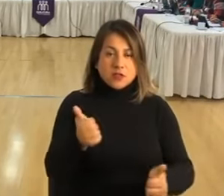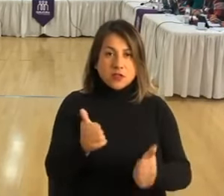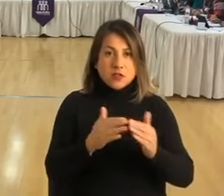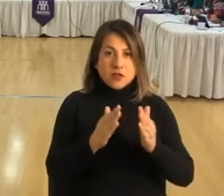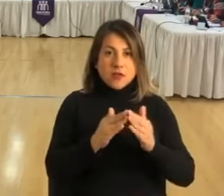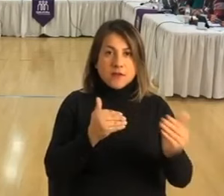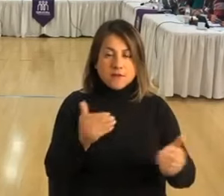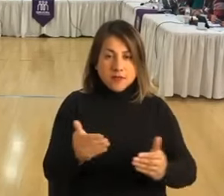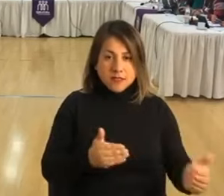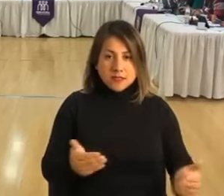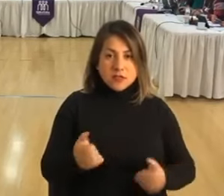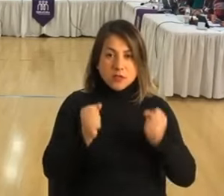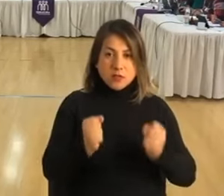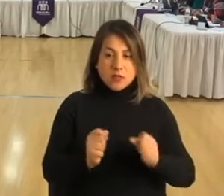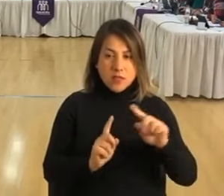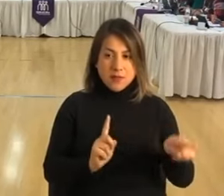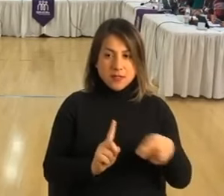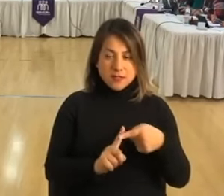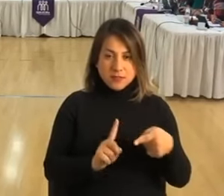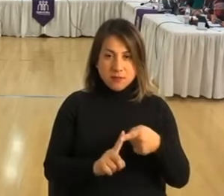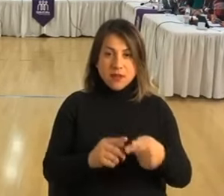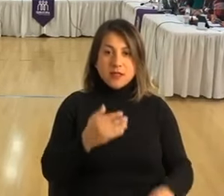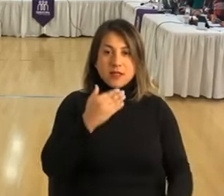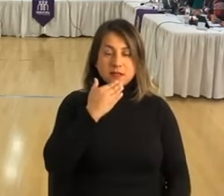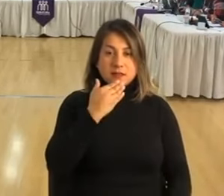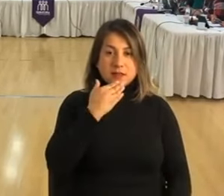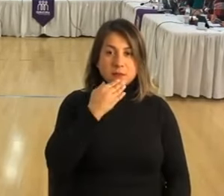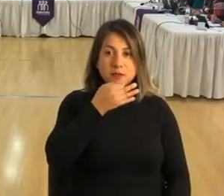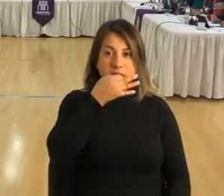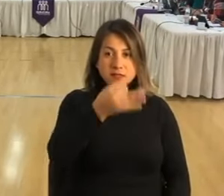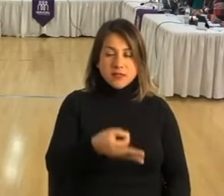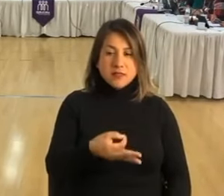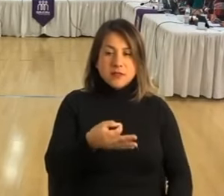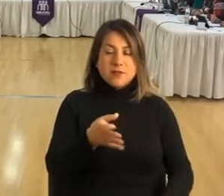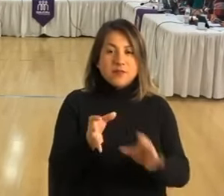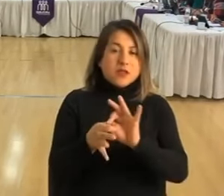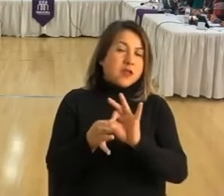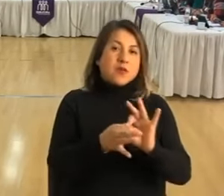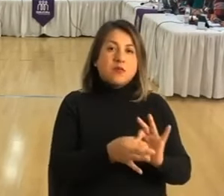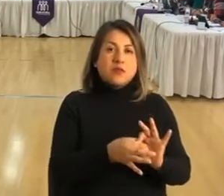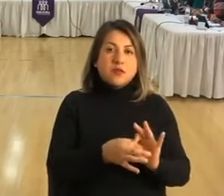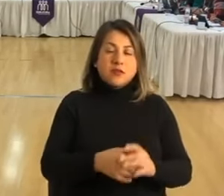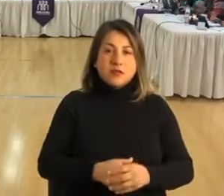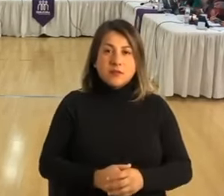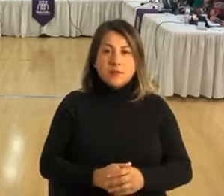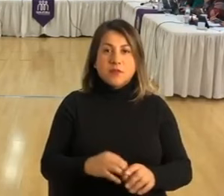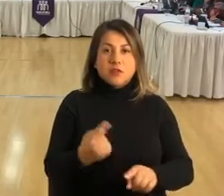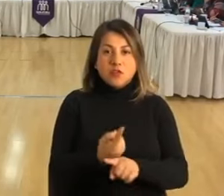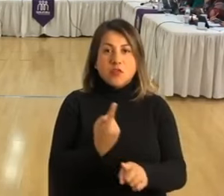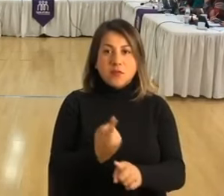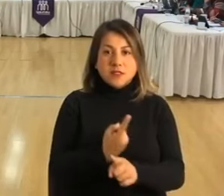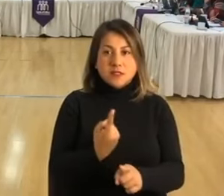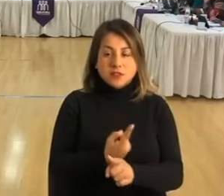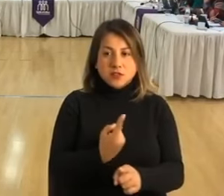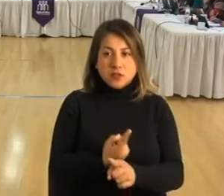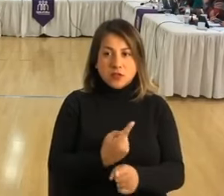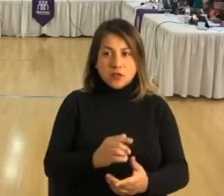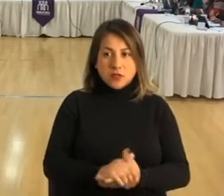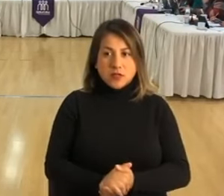que puedan participar. Además señalar que producto de las conversaciones que se